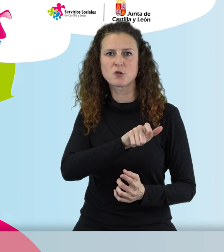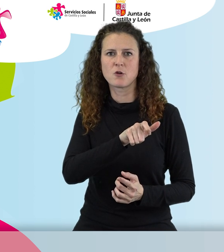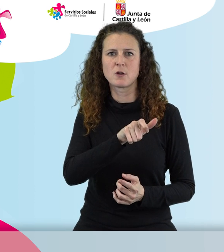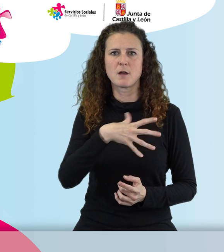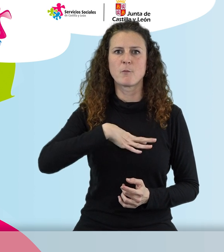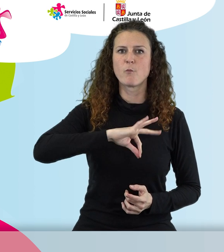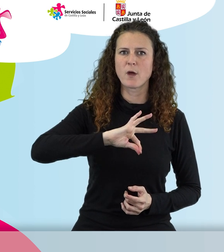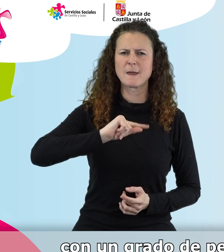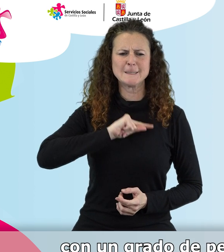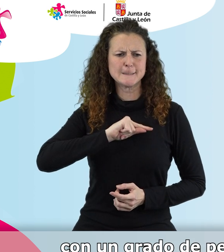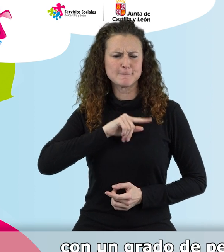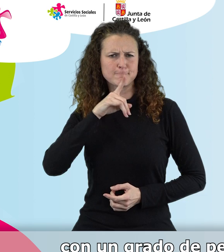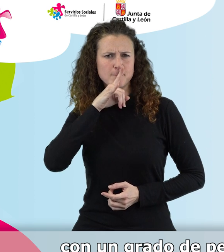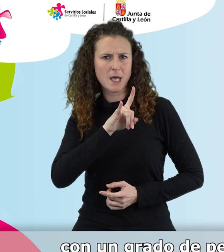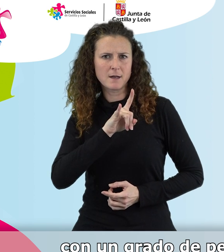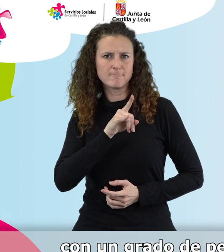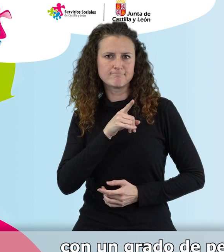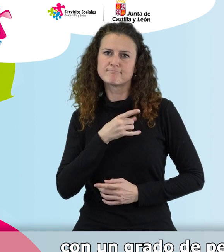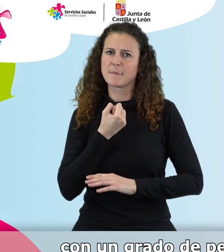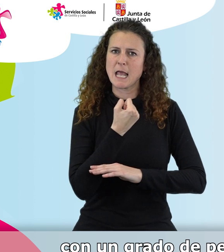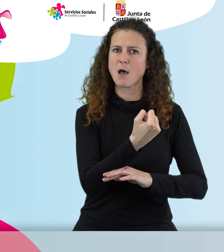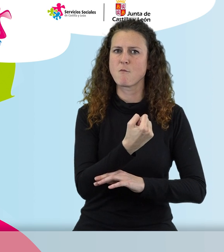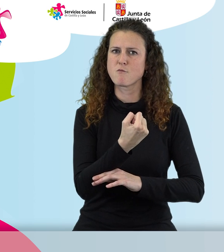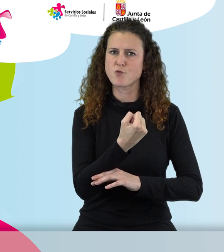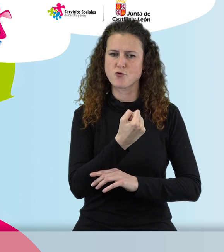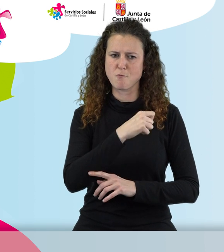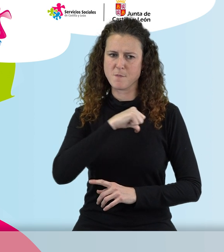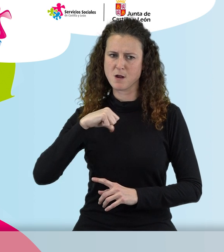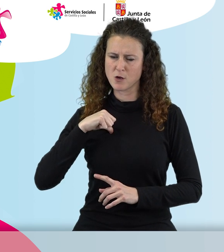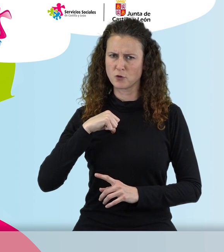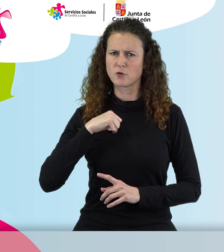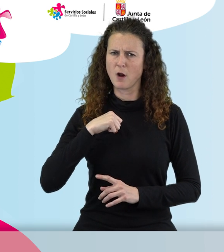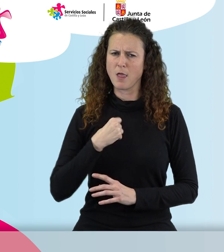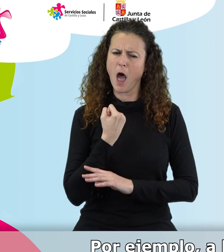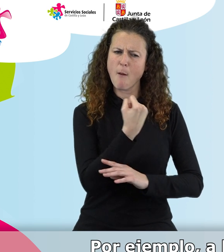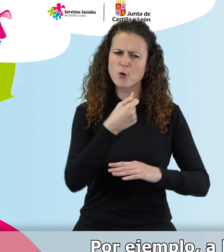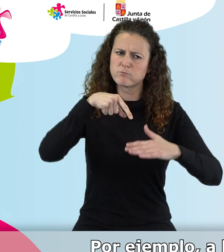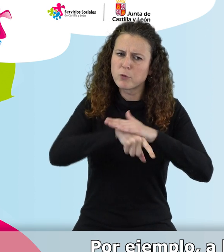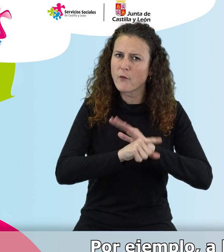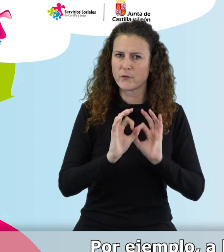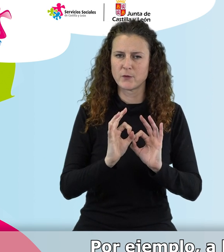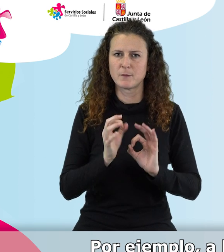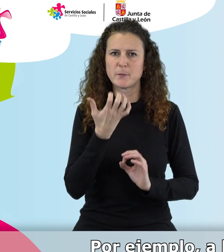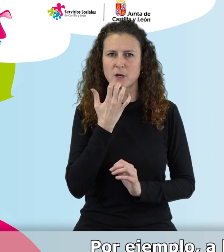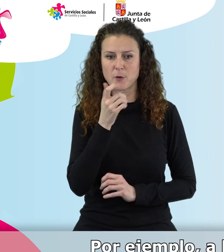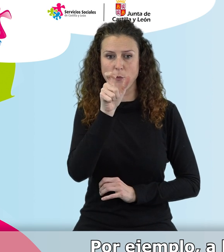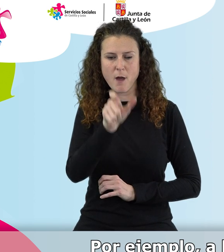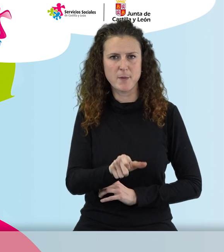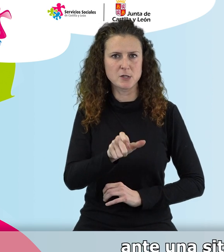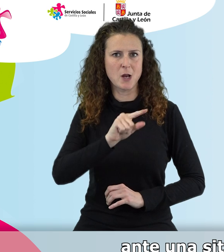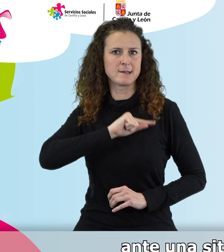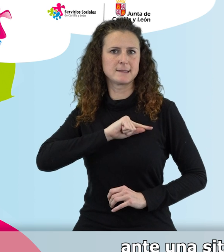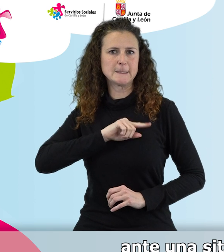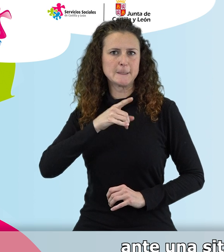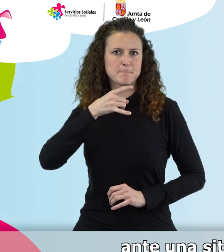generar malestar, con un grado de personalización muy alto y un apoyo intenso y profundo. Por ejemplo, a la persona que siente